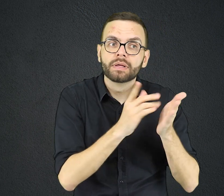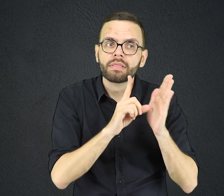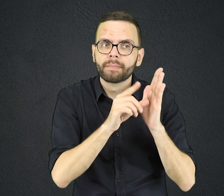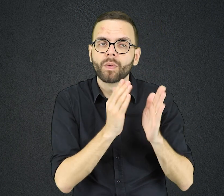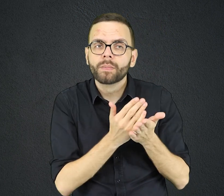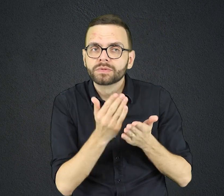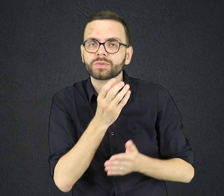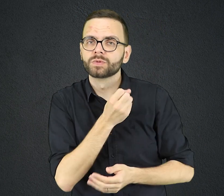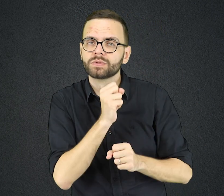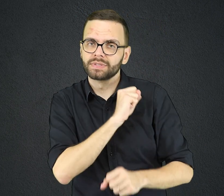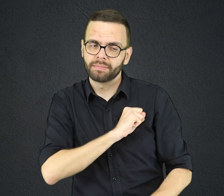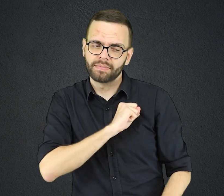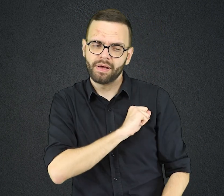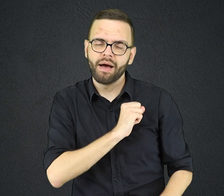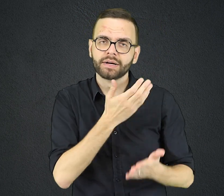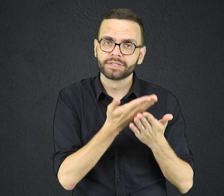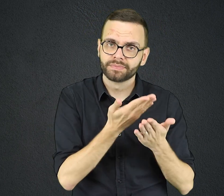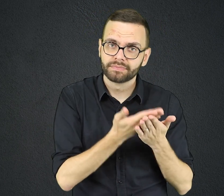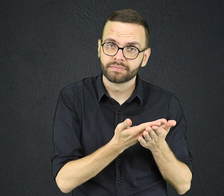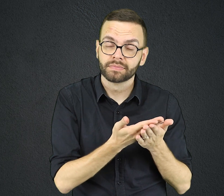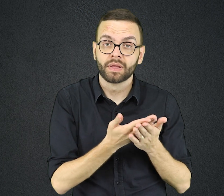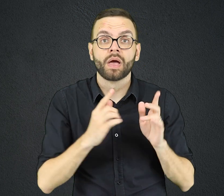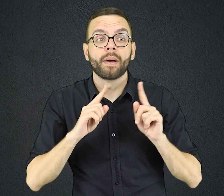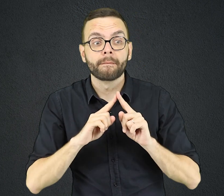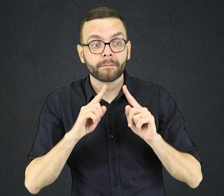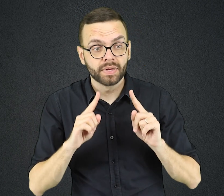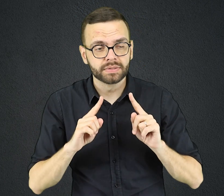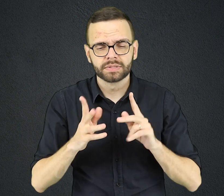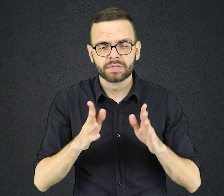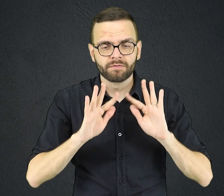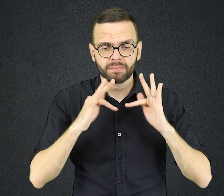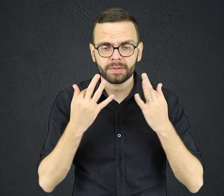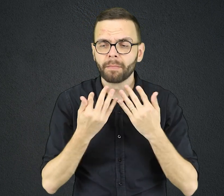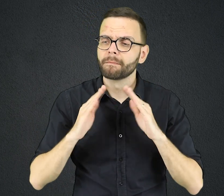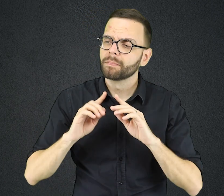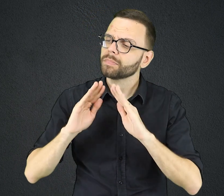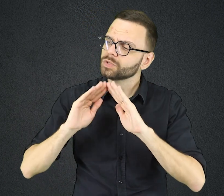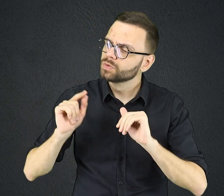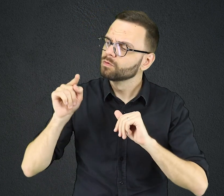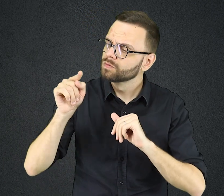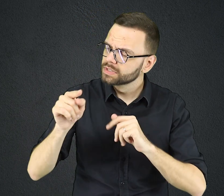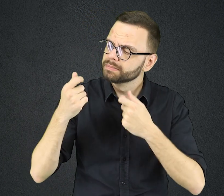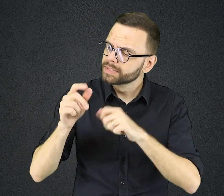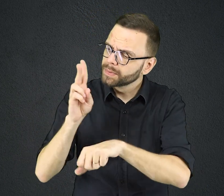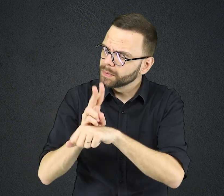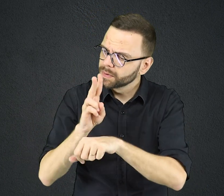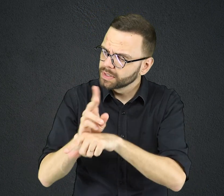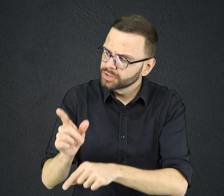Embora seus pais insistissem que ele assumisse o controle dos negócios da família, Ele entendia que o chamado de Deus para